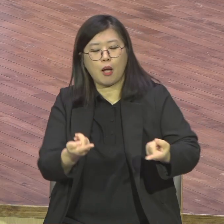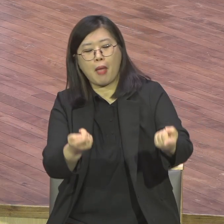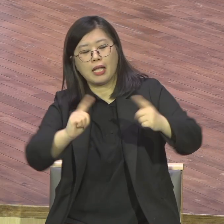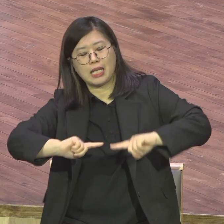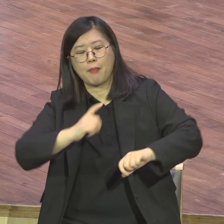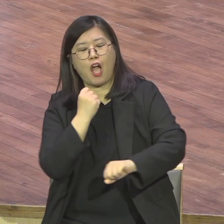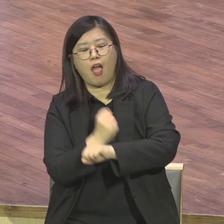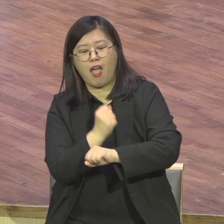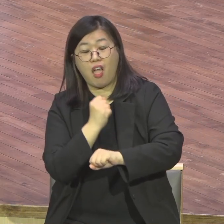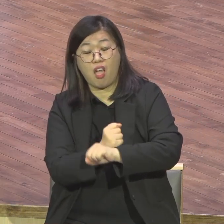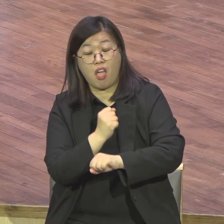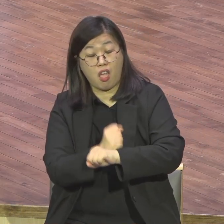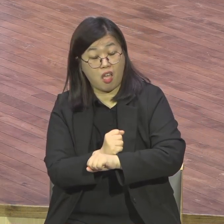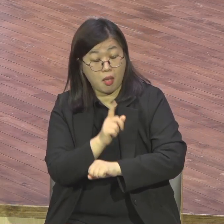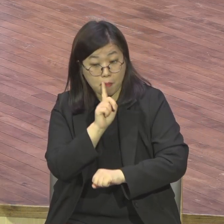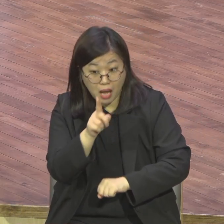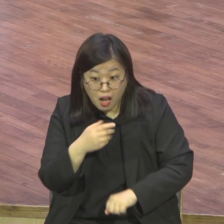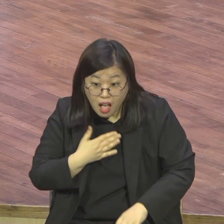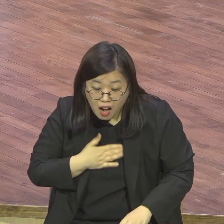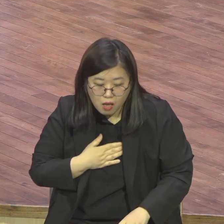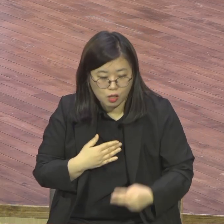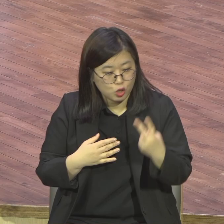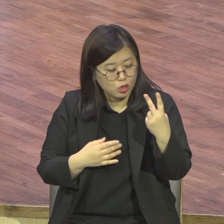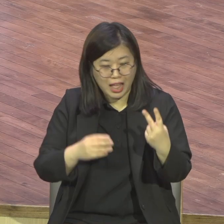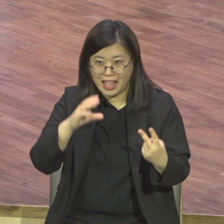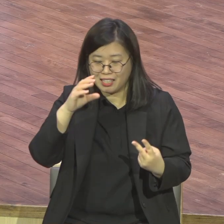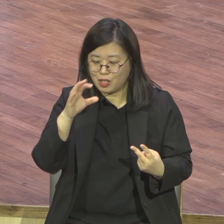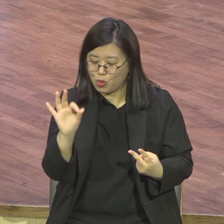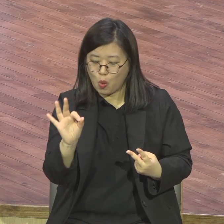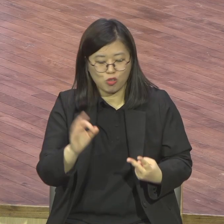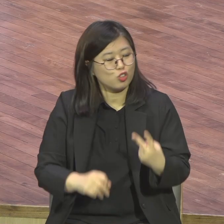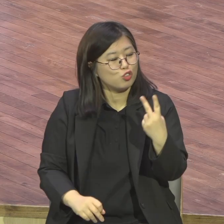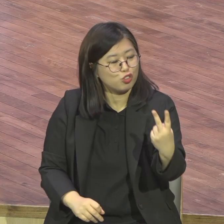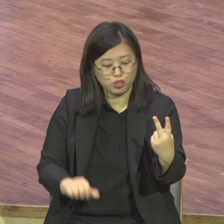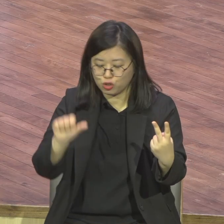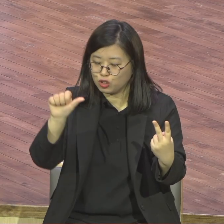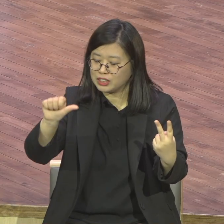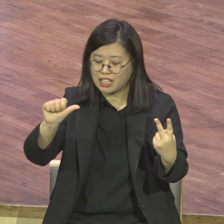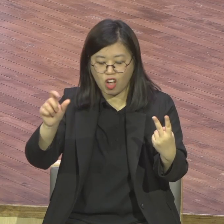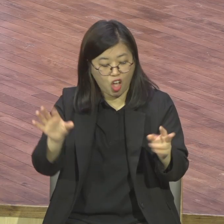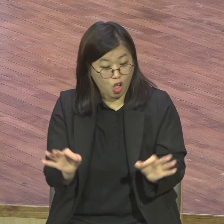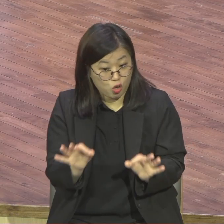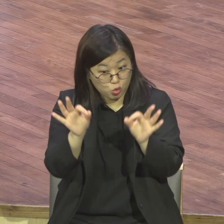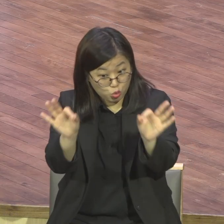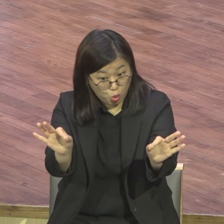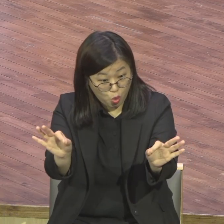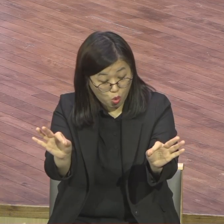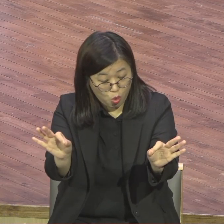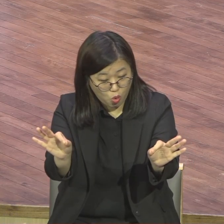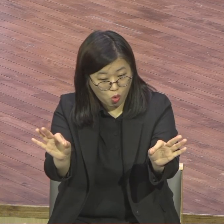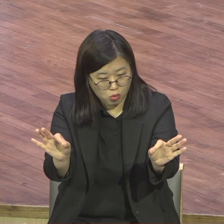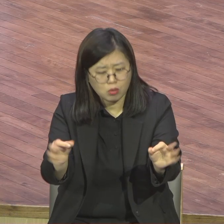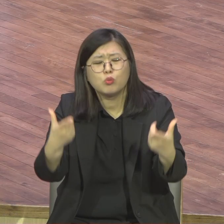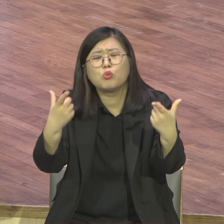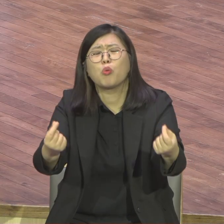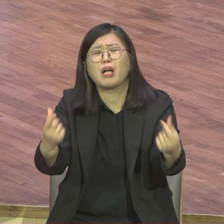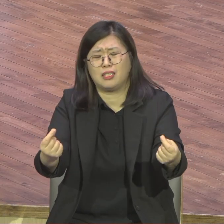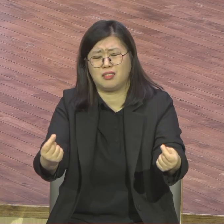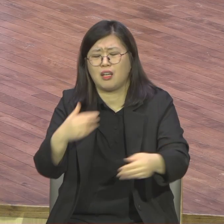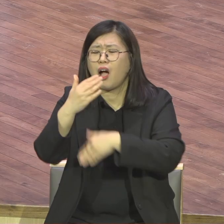교회는요 수직이 아닙니다 수직이 수직 직분이 무슨 높고 낮고가 아니란 말이요 두 달란트 다섯